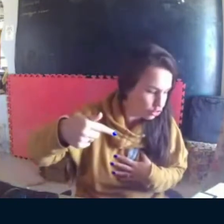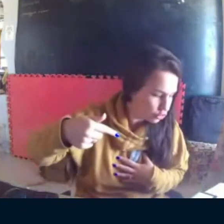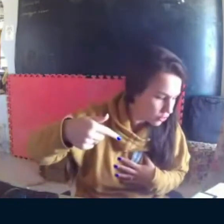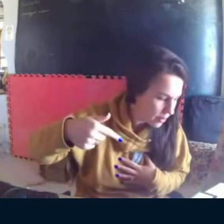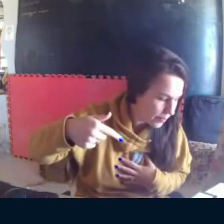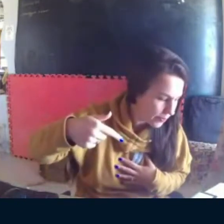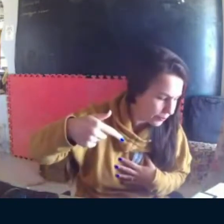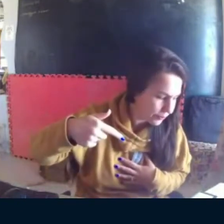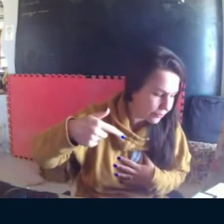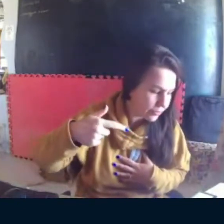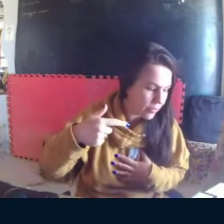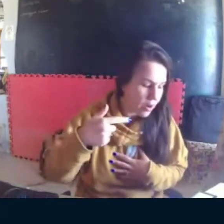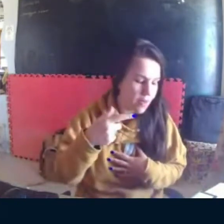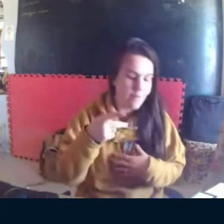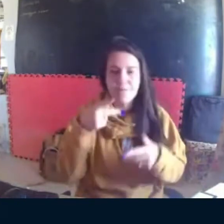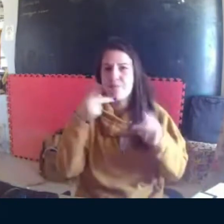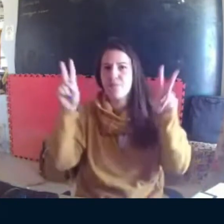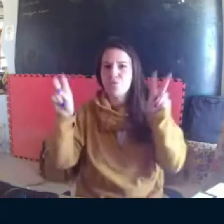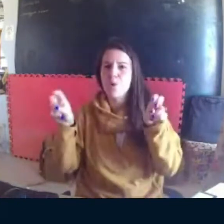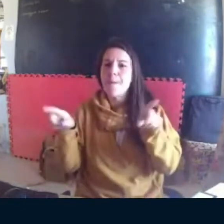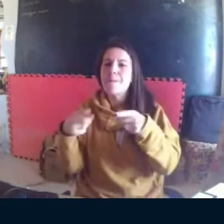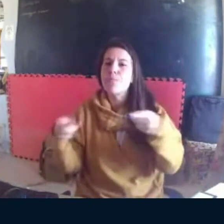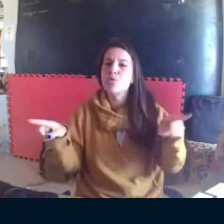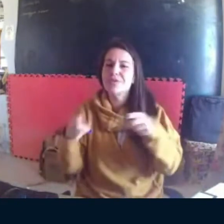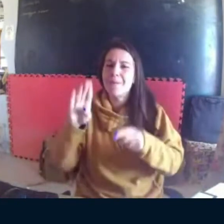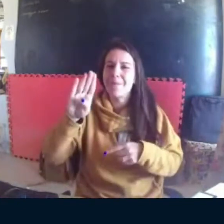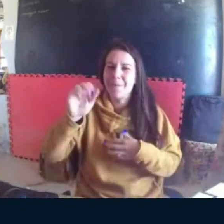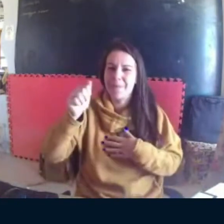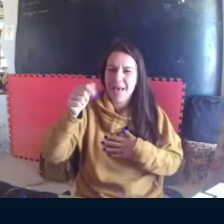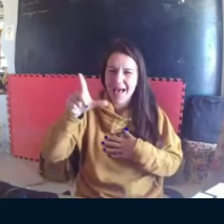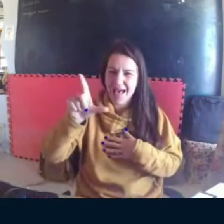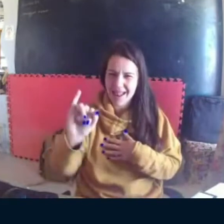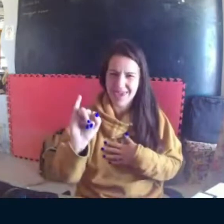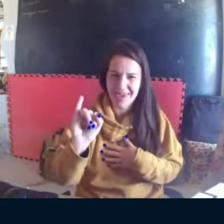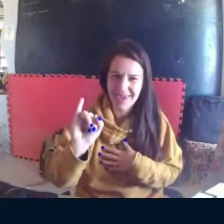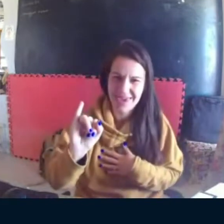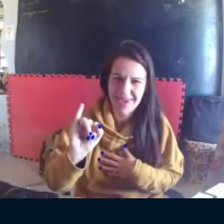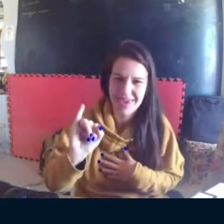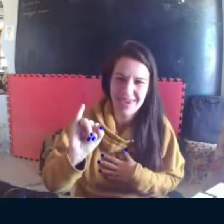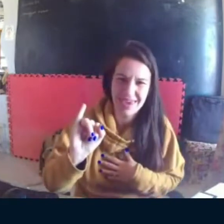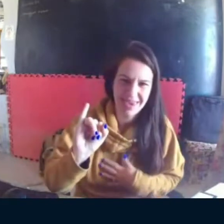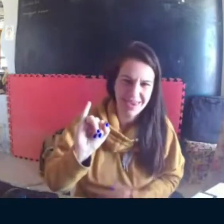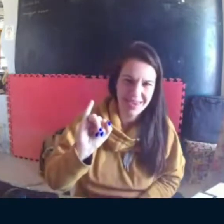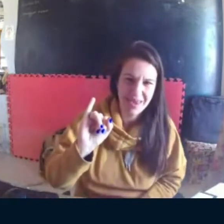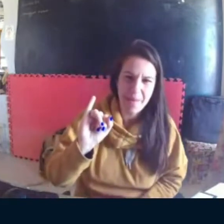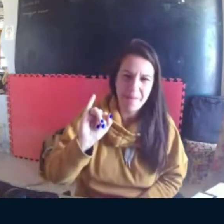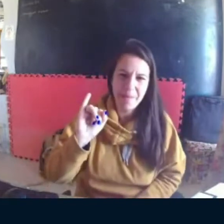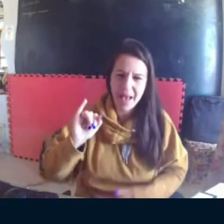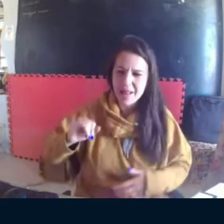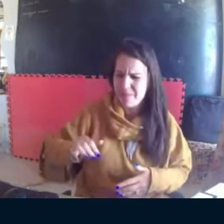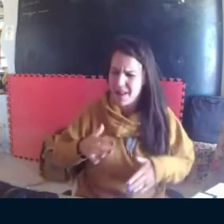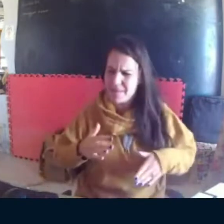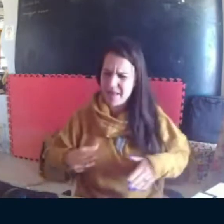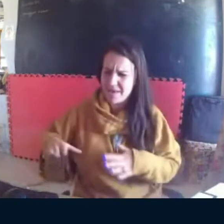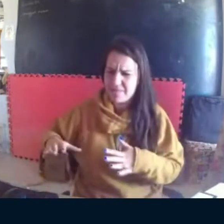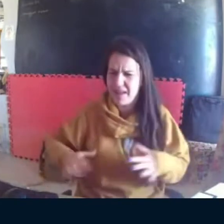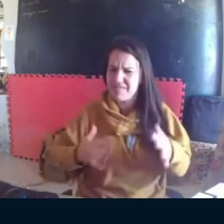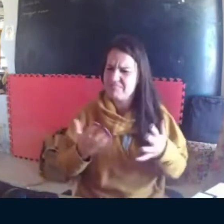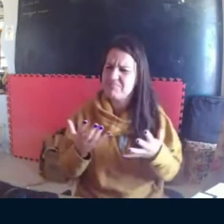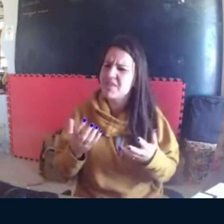Na página 137, você apontou a música de bale, balizena,